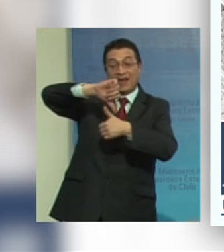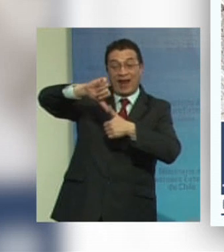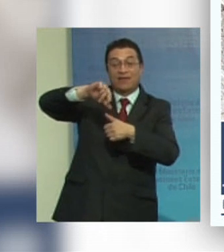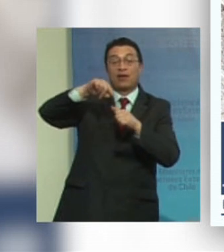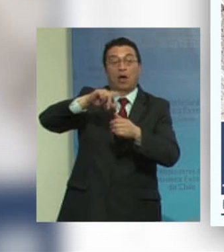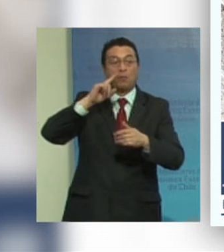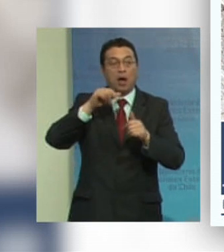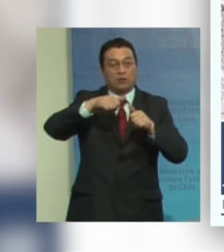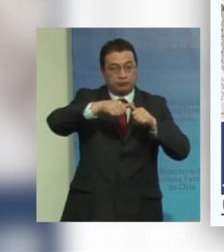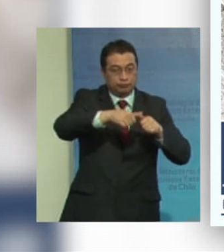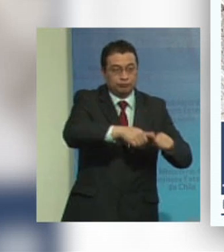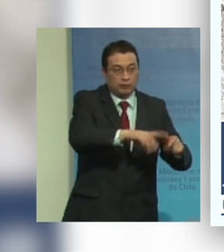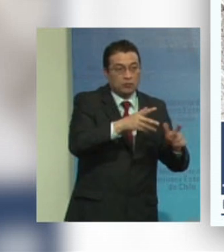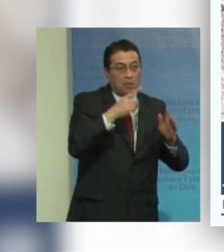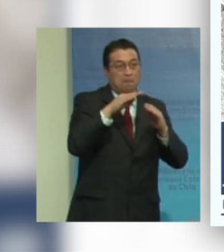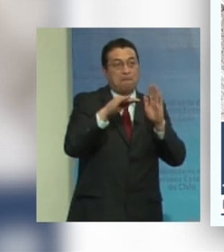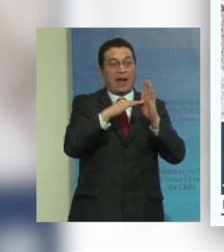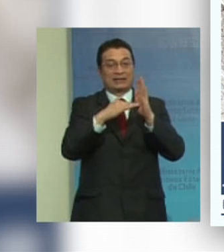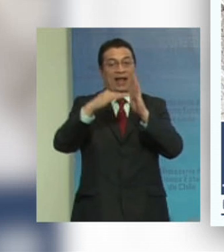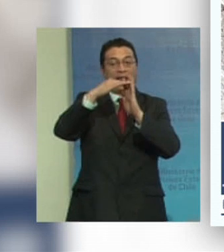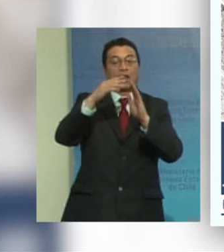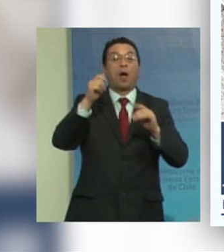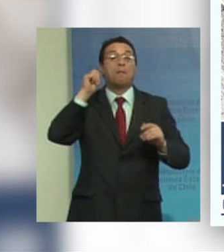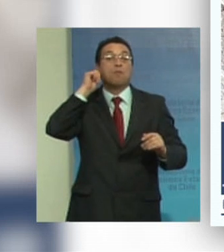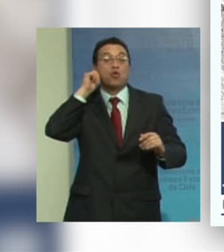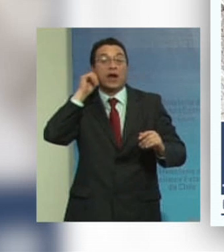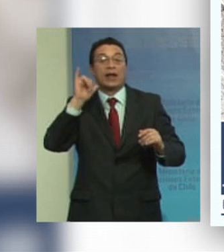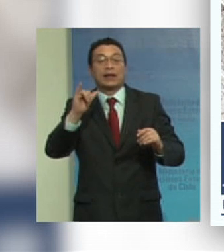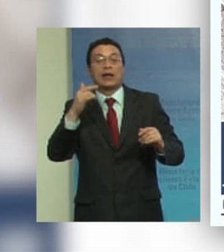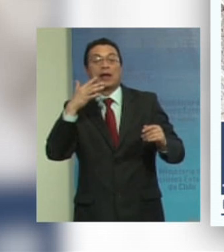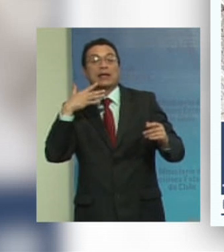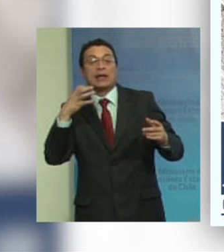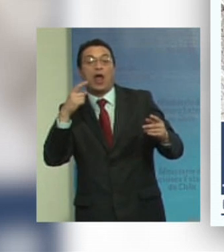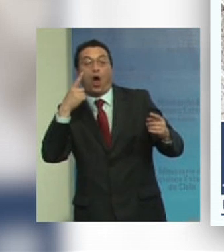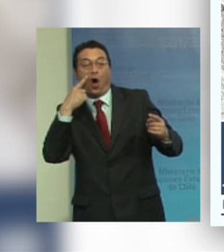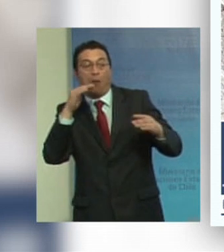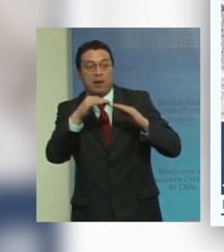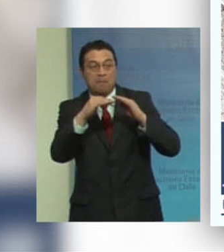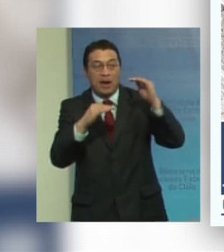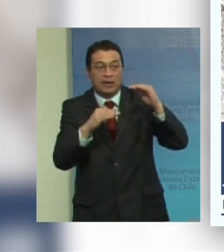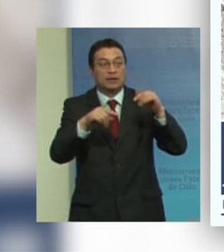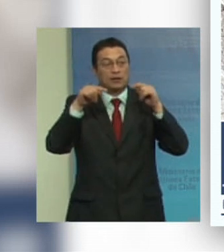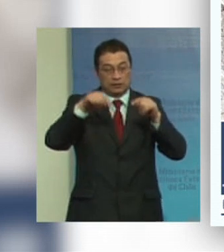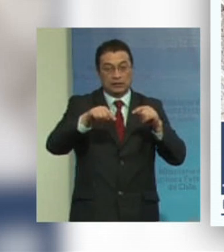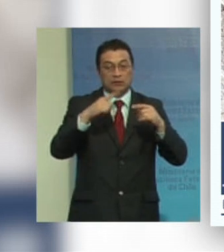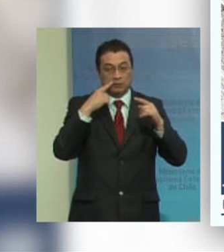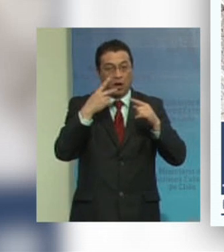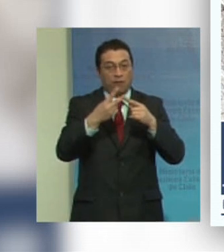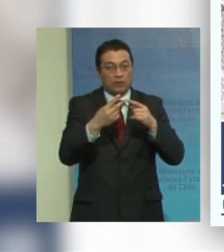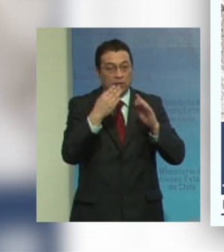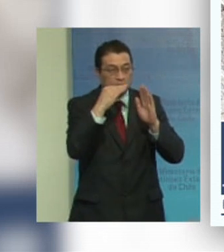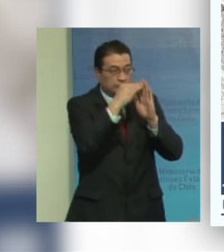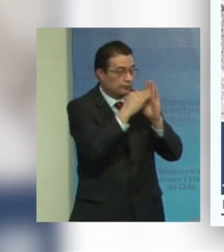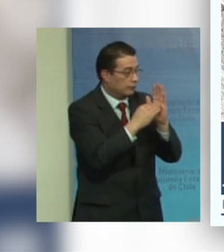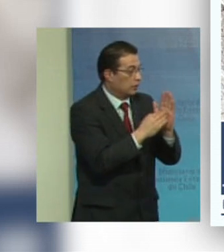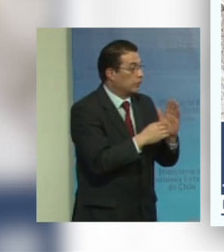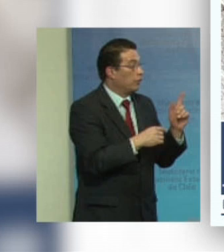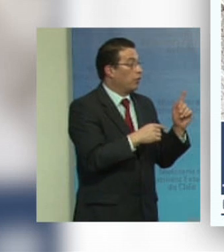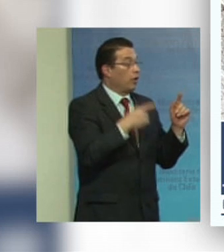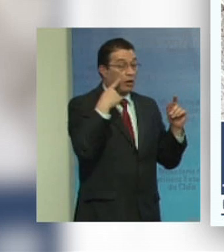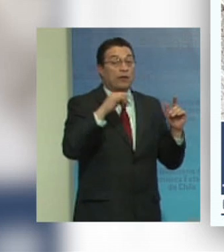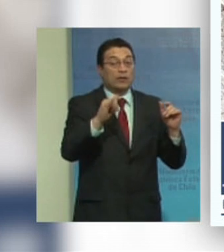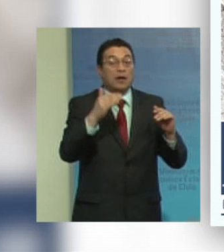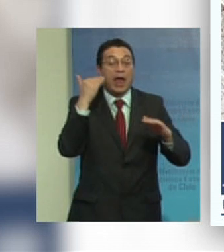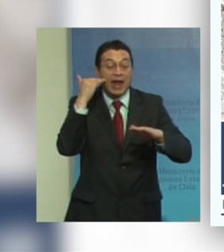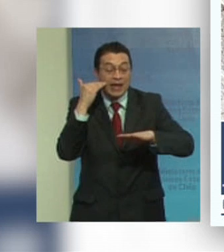de discapacidad es más alta entre mujeres que entre hombres y esa tendencia se amplía con la edad si bien entre